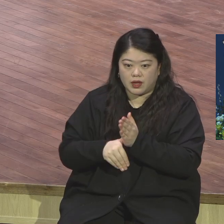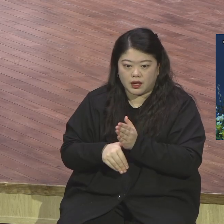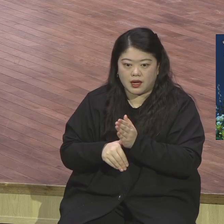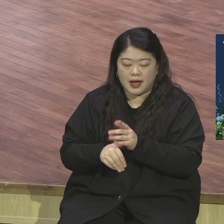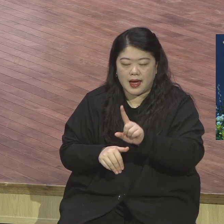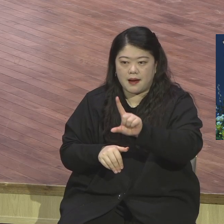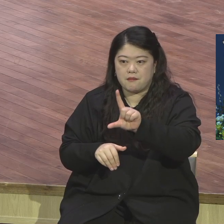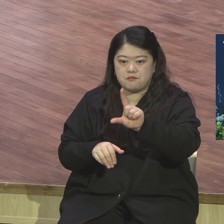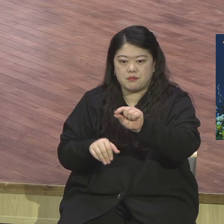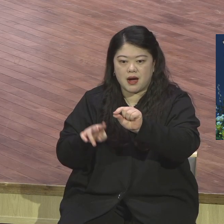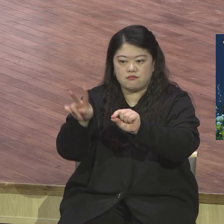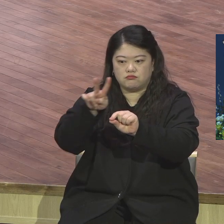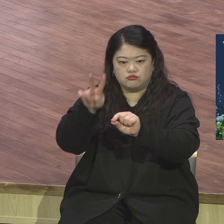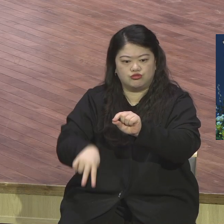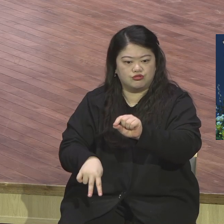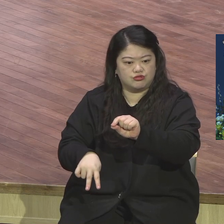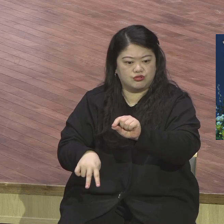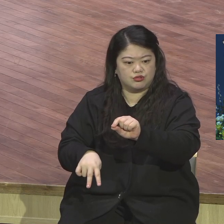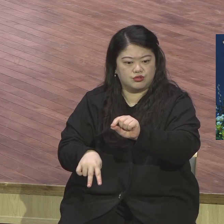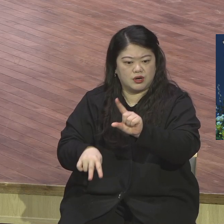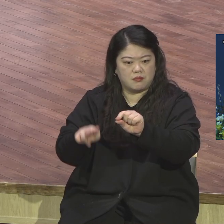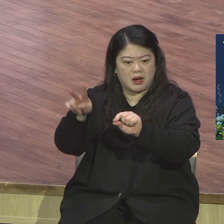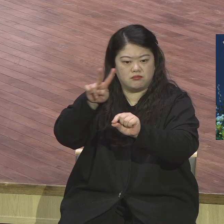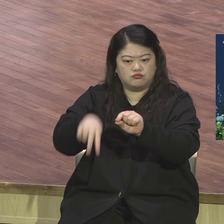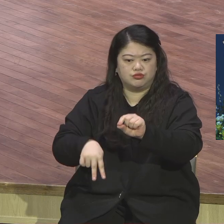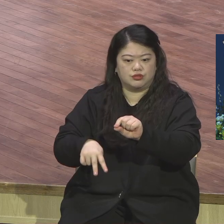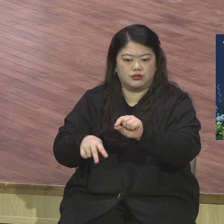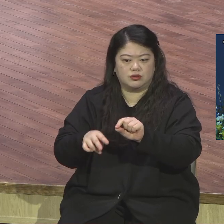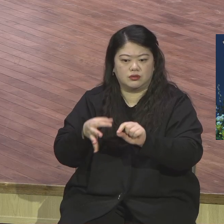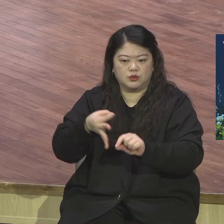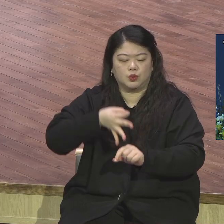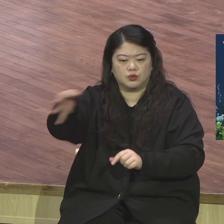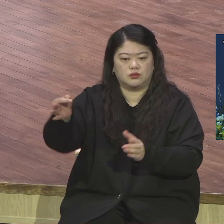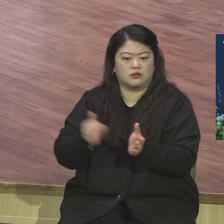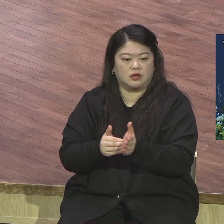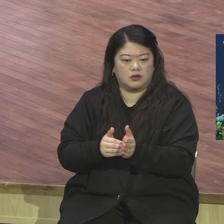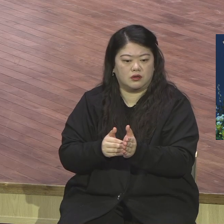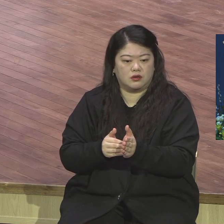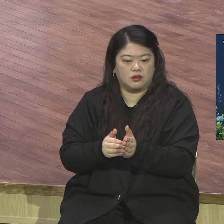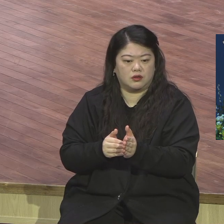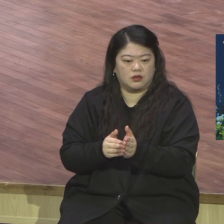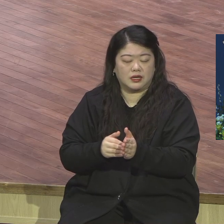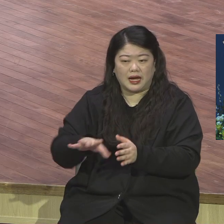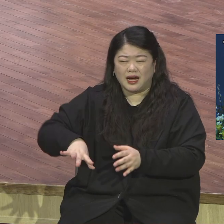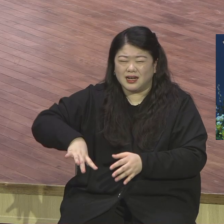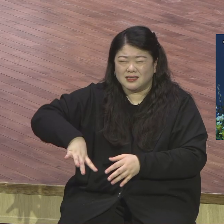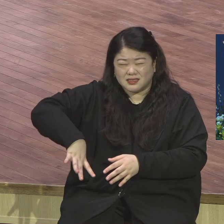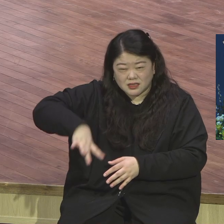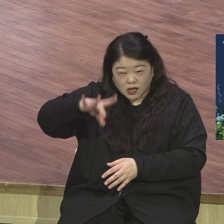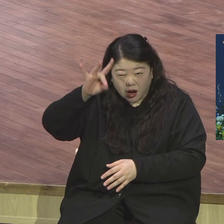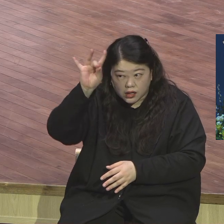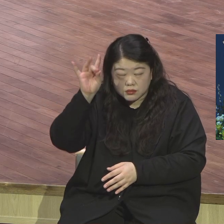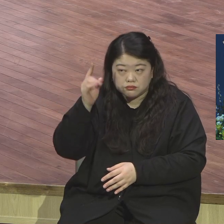정착금 만 불 그리고 매달 이천불 그리고 각자